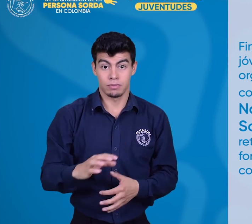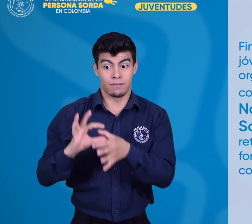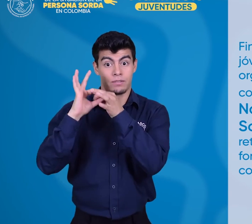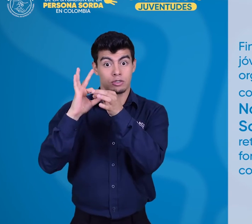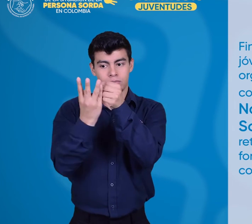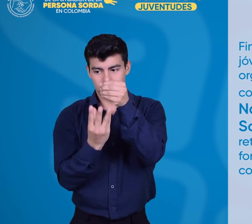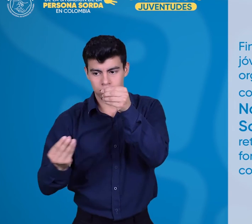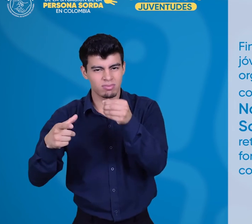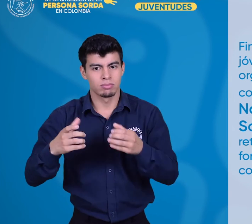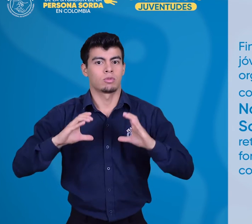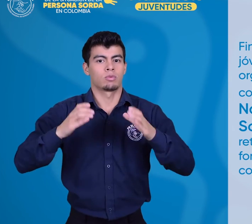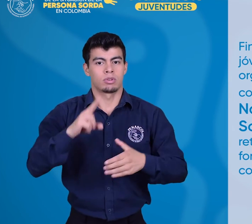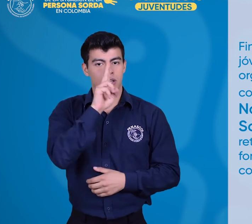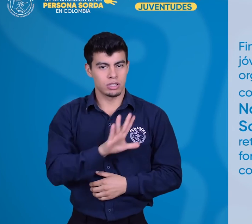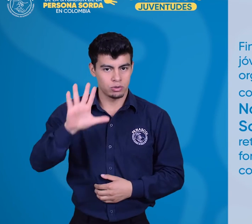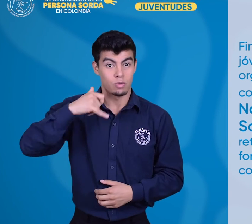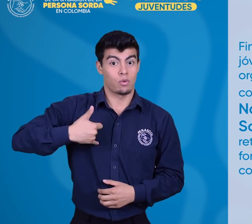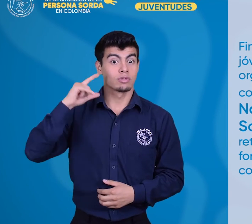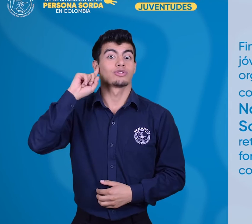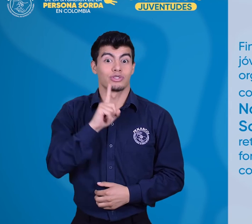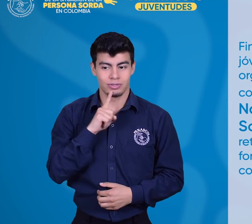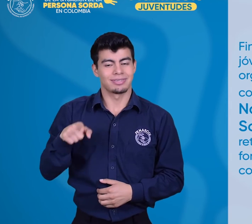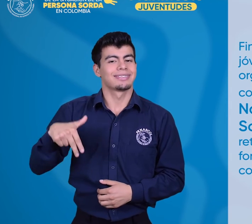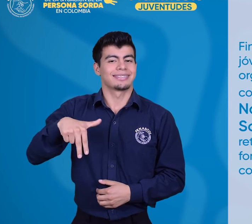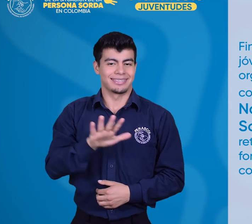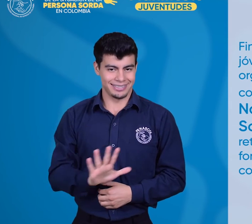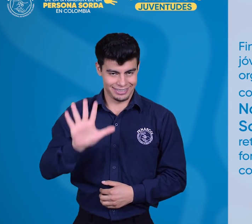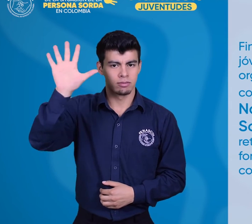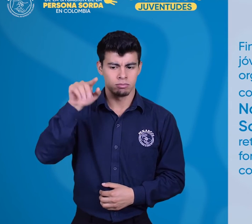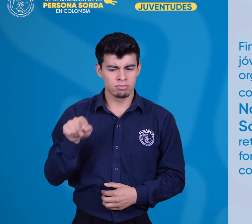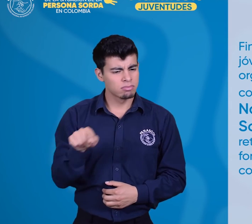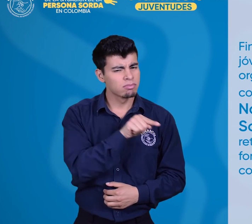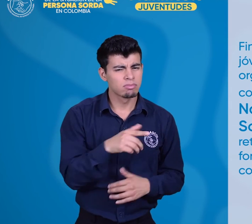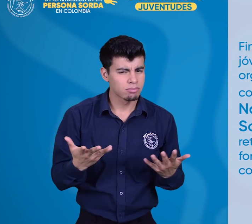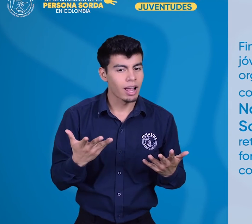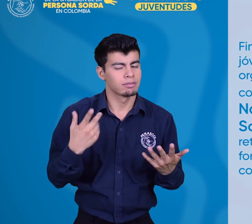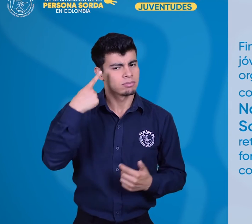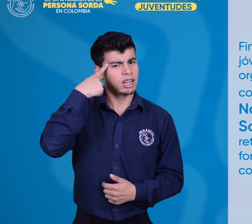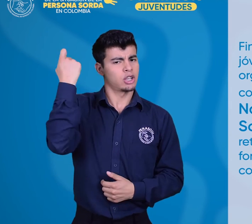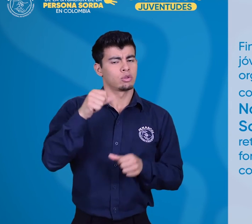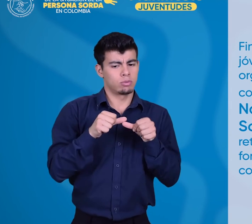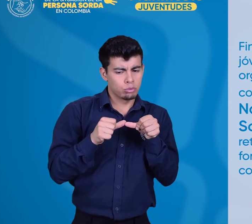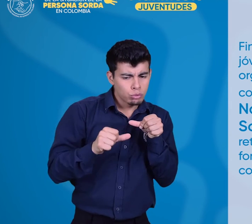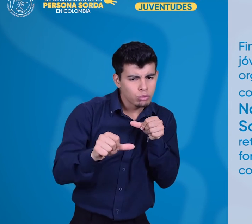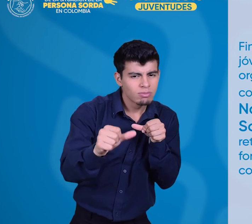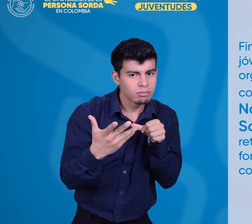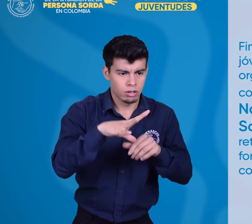Juventud Sorda, enfrentan un reto de corto plazo en el fortalecimiento de conocimientos y